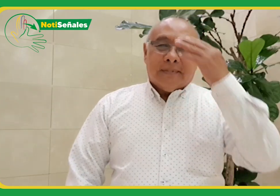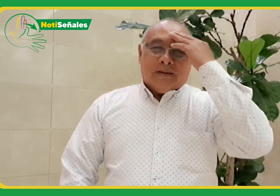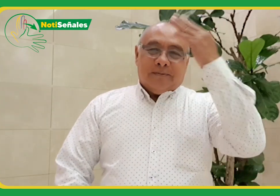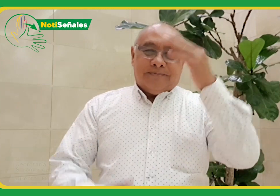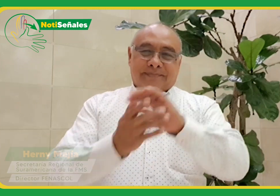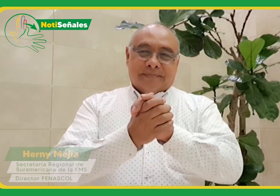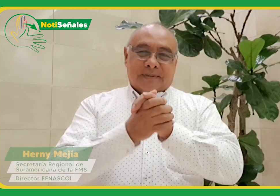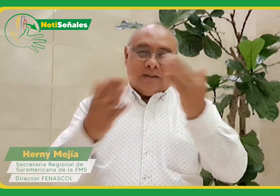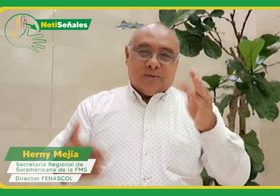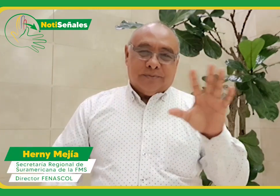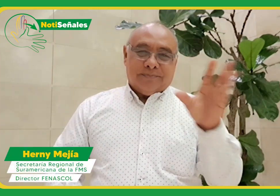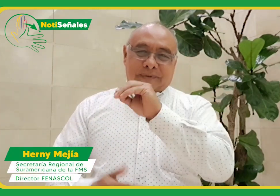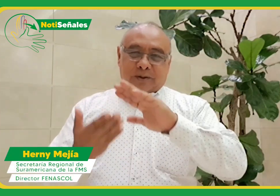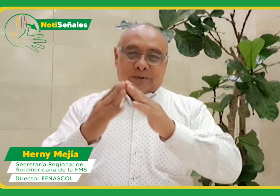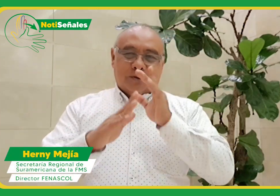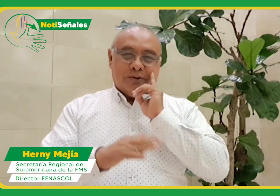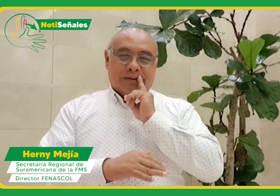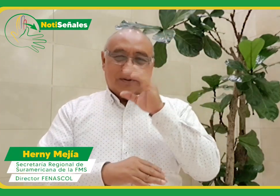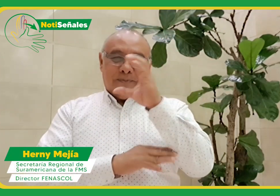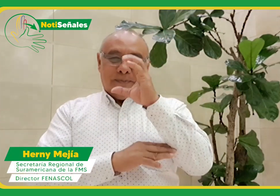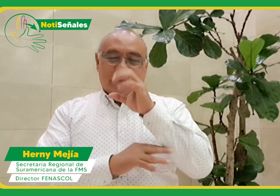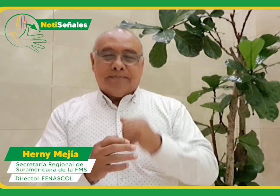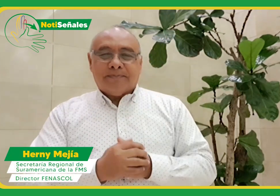cordial saludo a toda la comunidad sorda de colombia